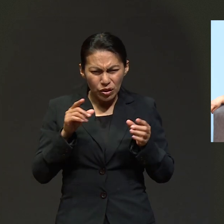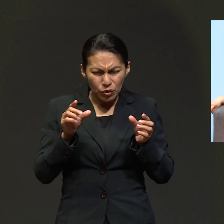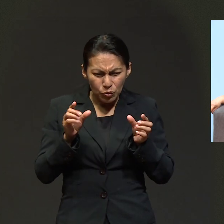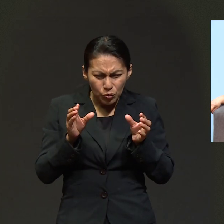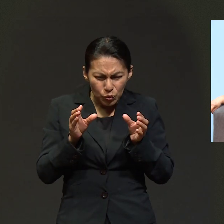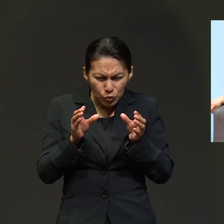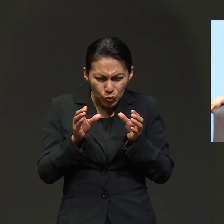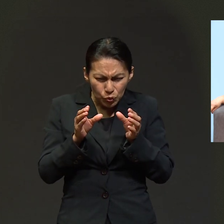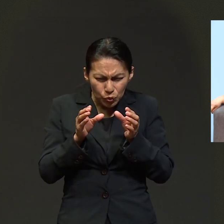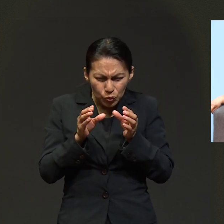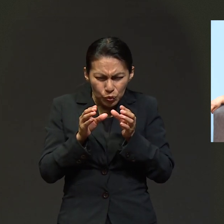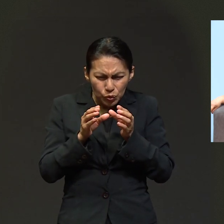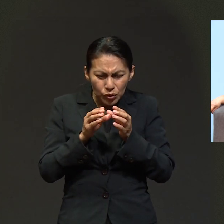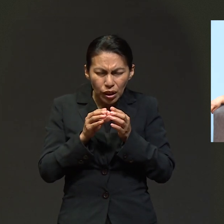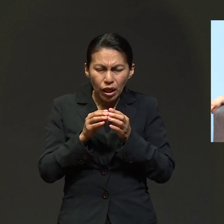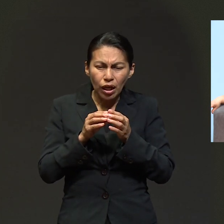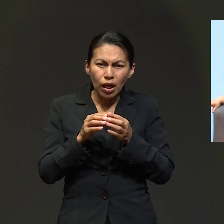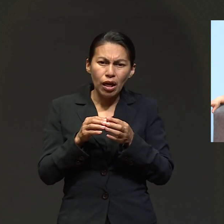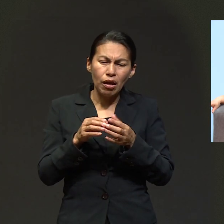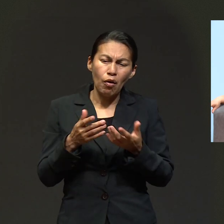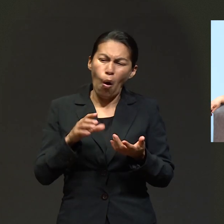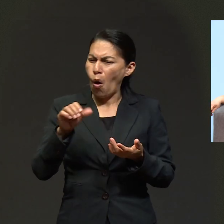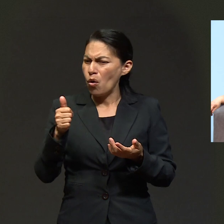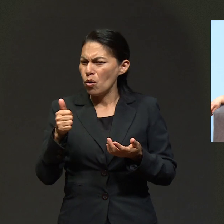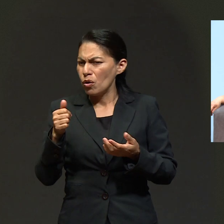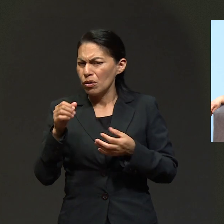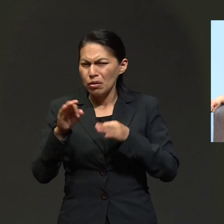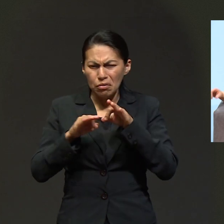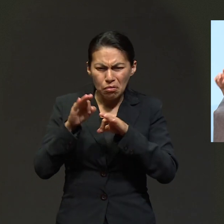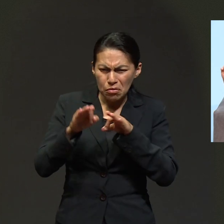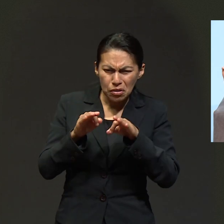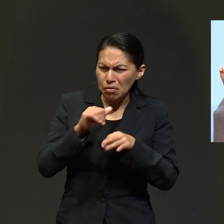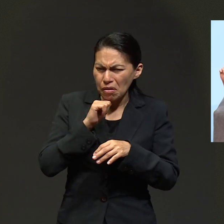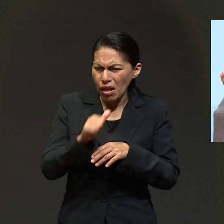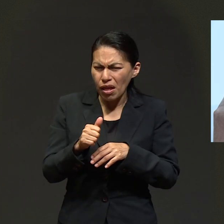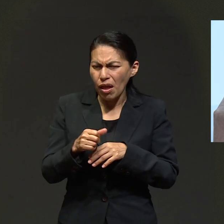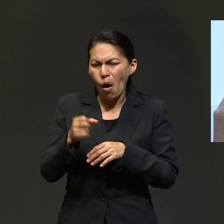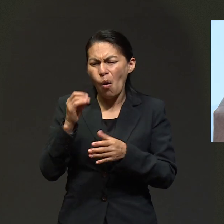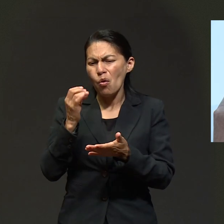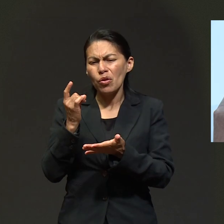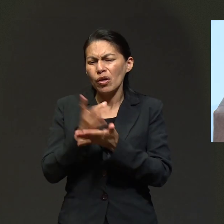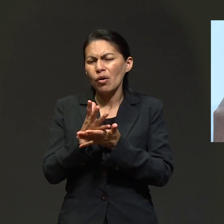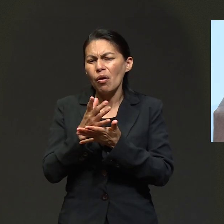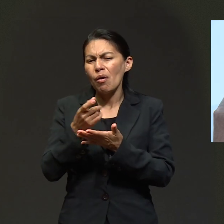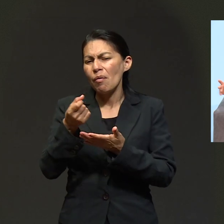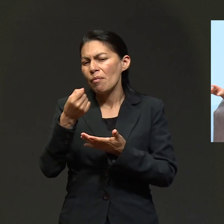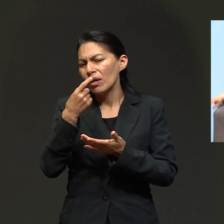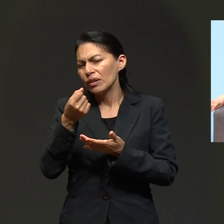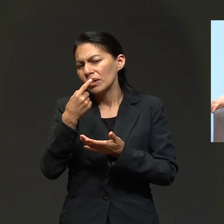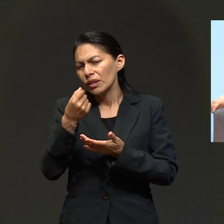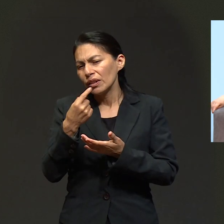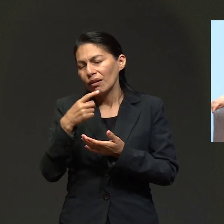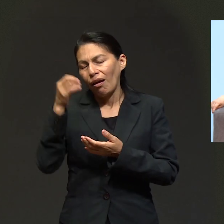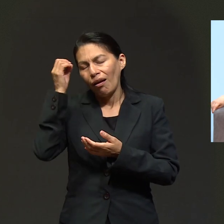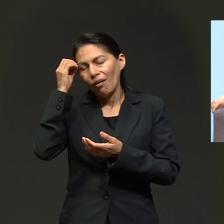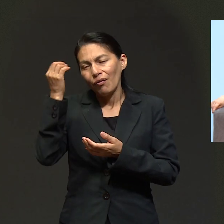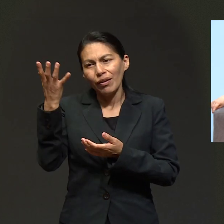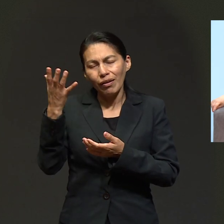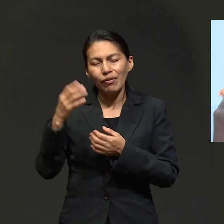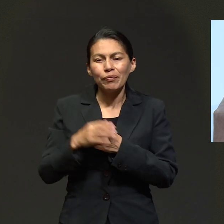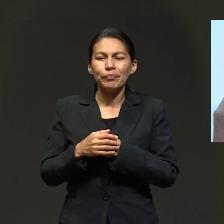tumores se están reduciendo. Amén. Y sin quimios. Sí, claro, tengo el tratamiento que iba yo a traer las pastillas,